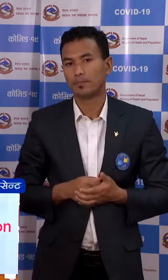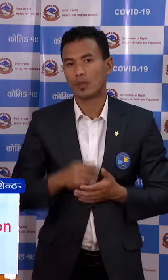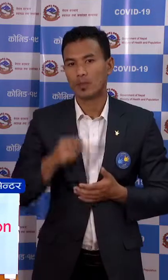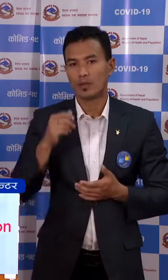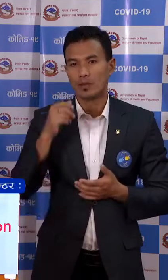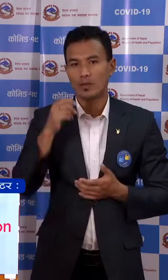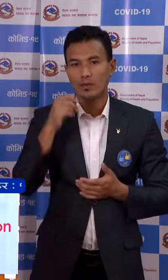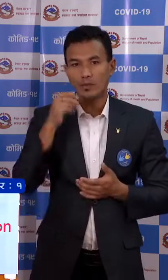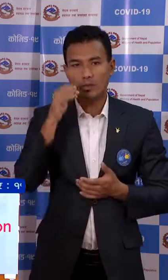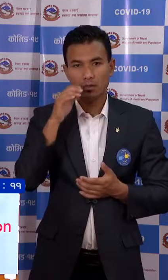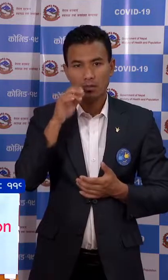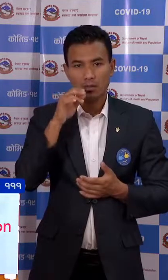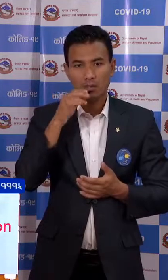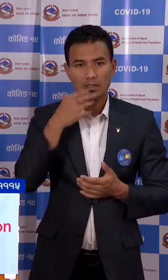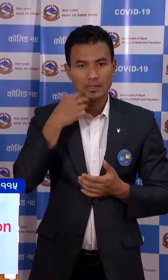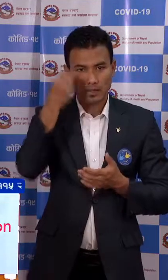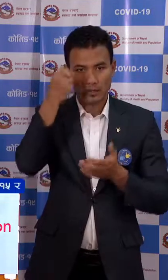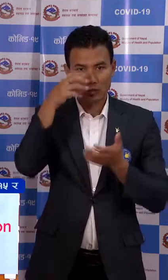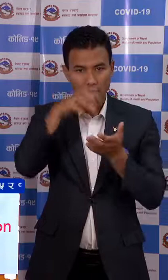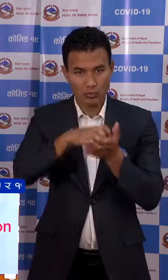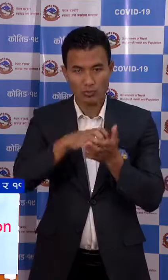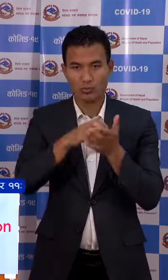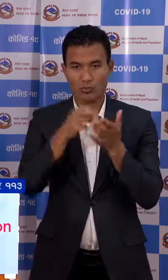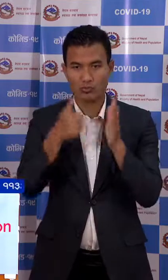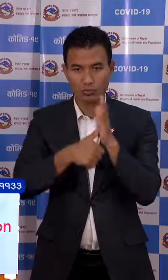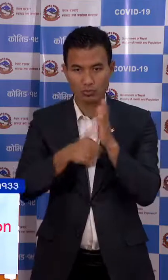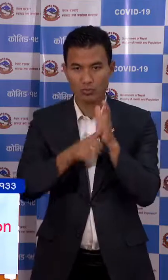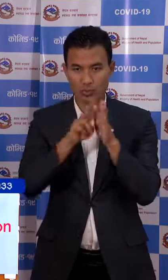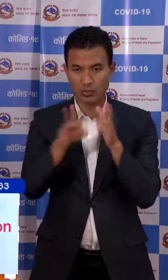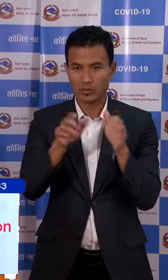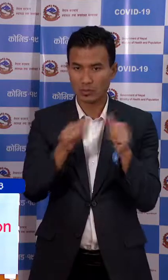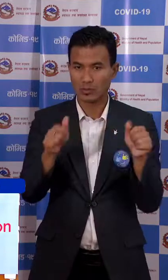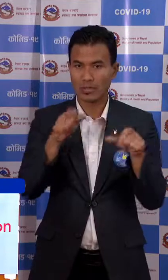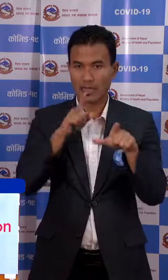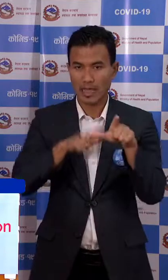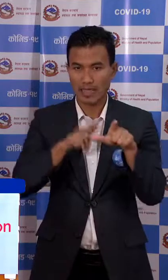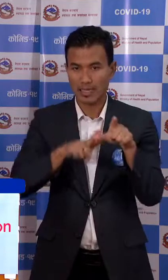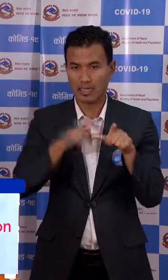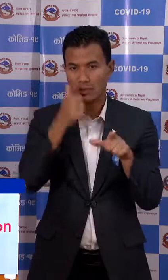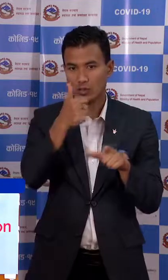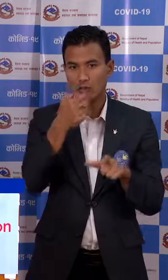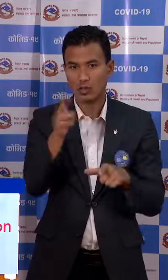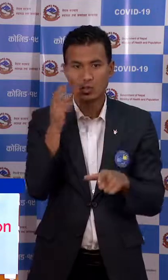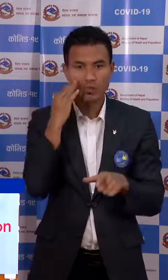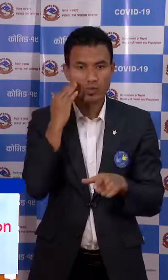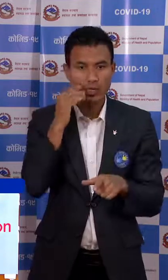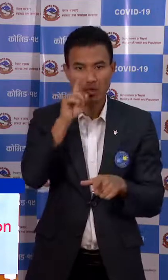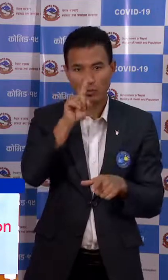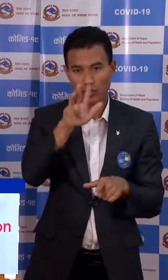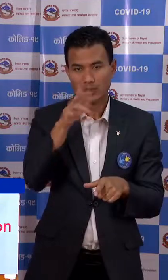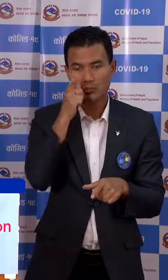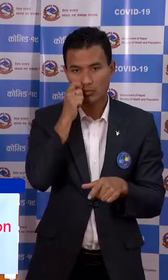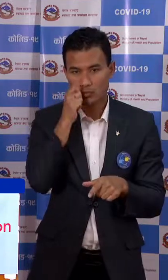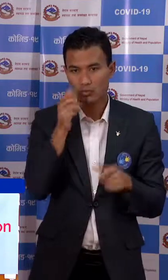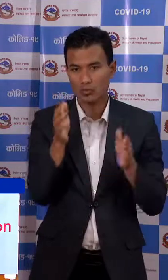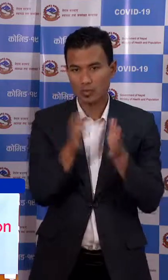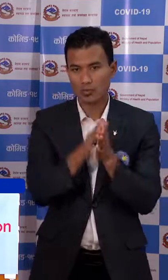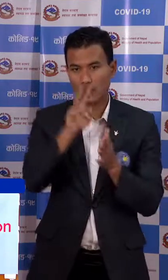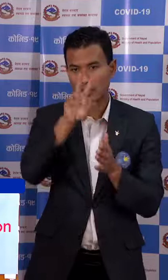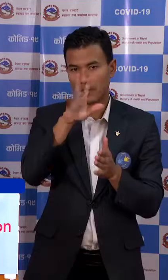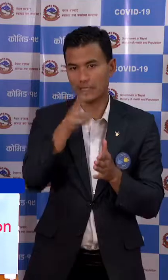सुक्रराज ट्रोपिकल तता शरुआ रोग अस्पताल टेकू में ता दिंका 6 महिला र 29 पुरुस गरी